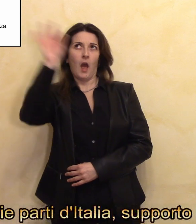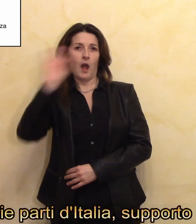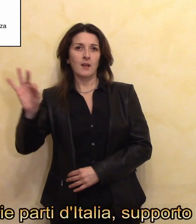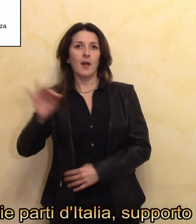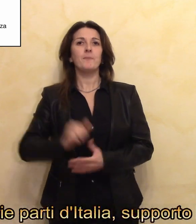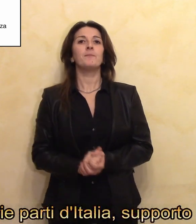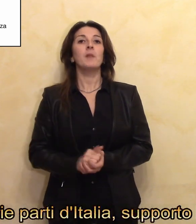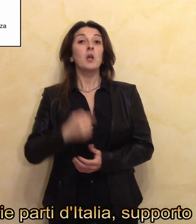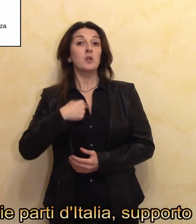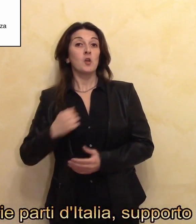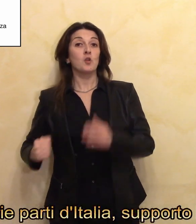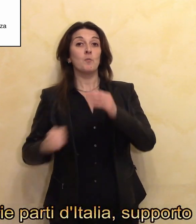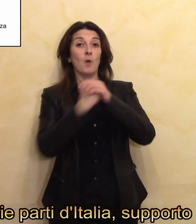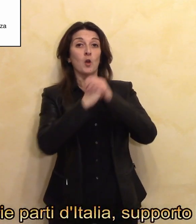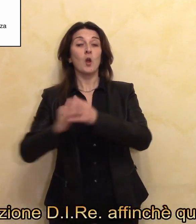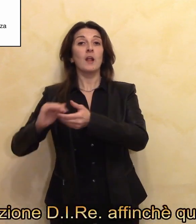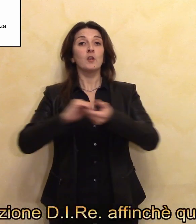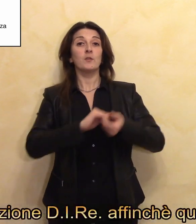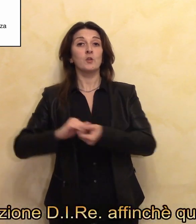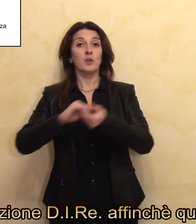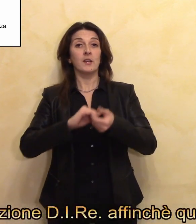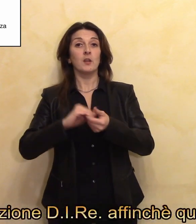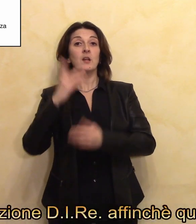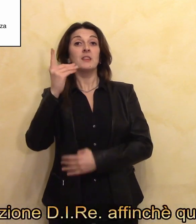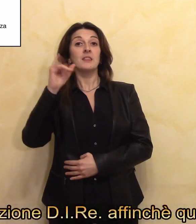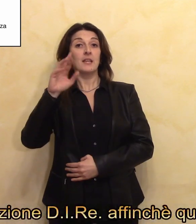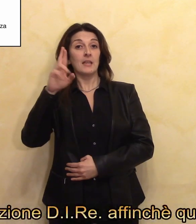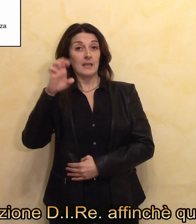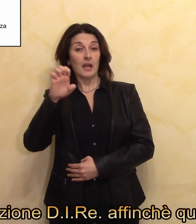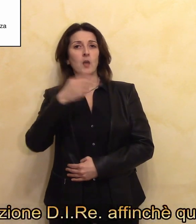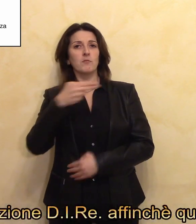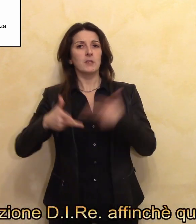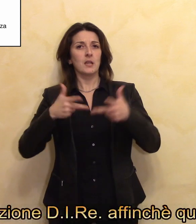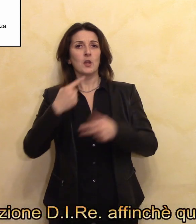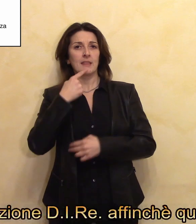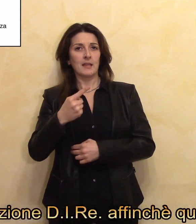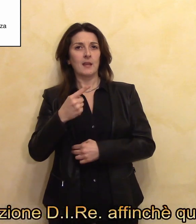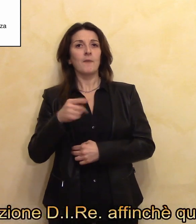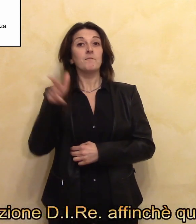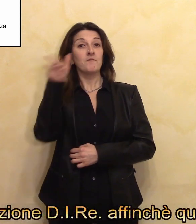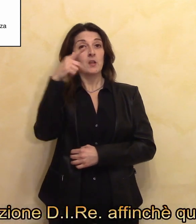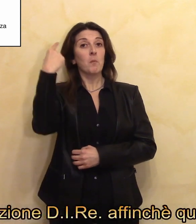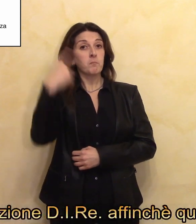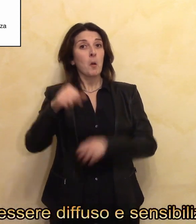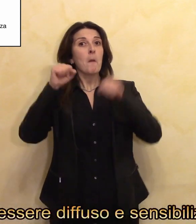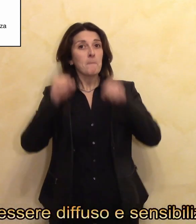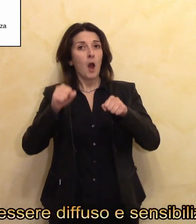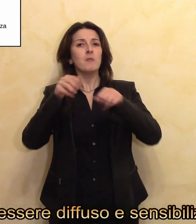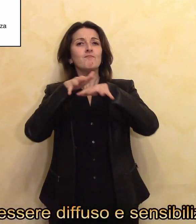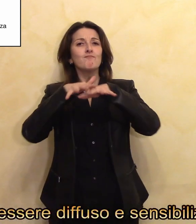'Italia. Supporto la campagna dell'associazione DIRE affinché questo video possa essere